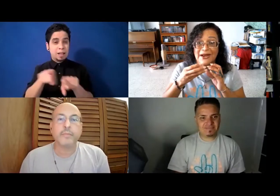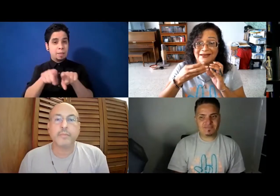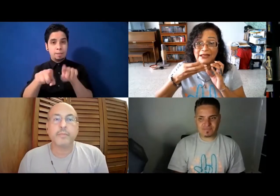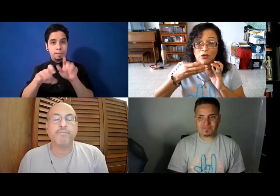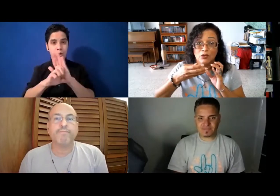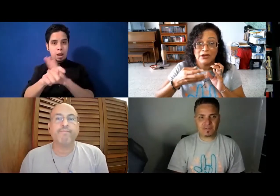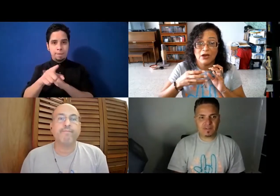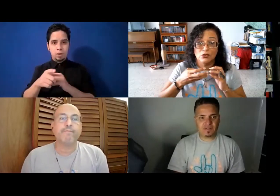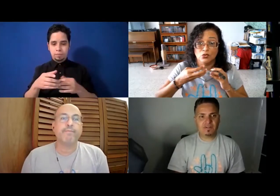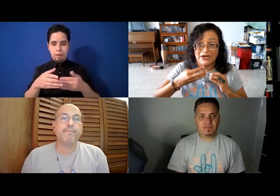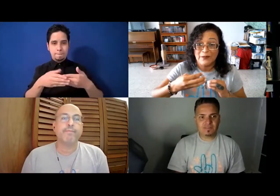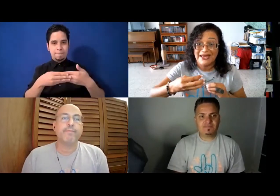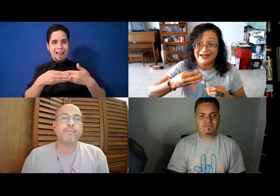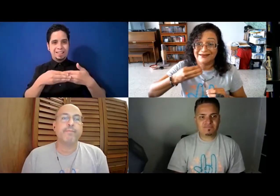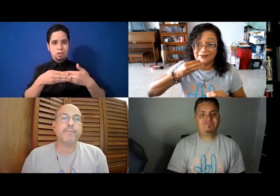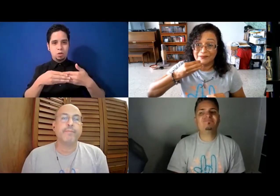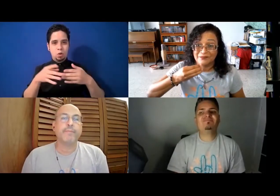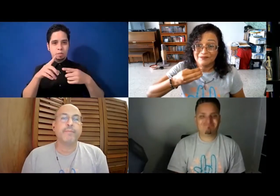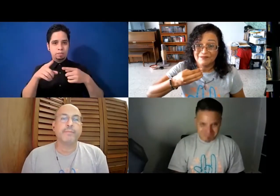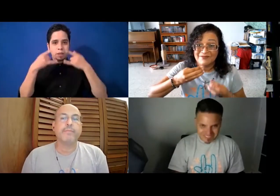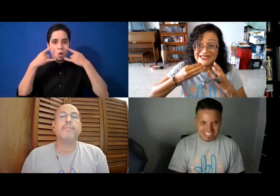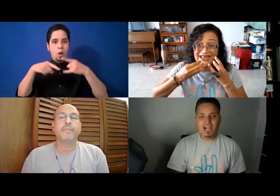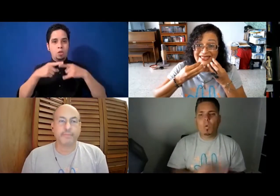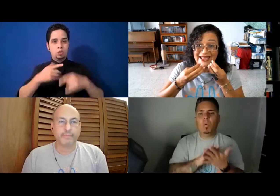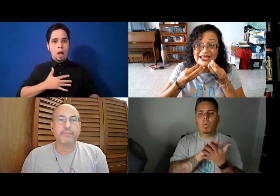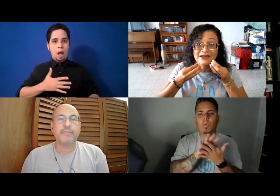plástico es cuando tú respiras, se queda ahí.